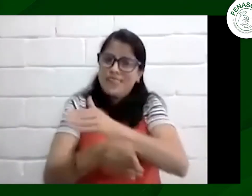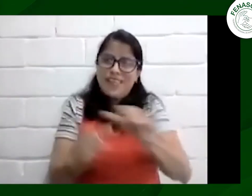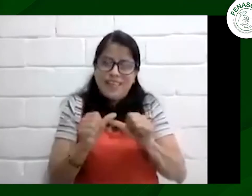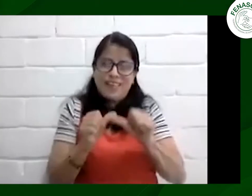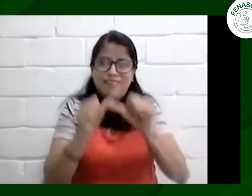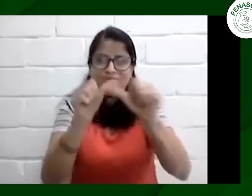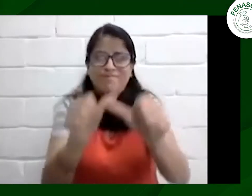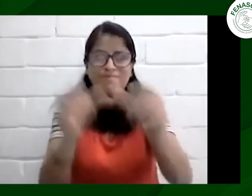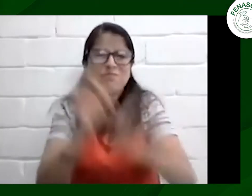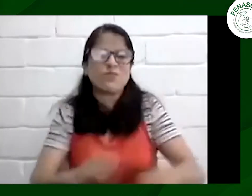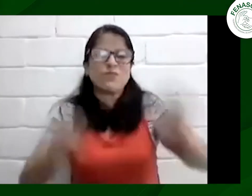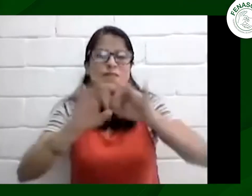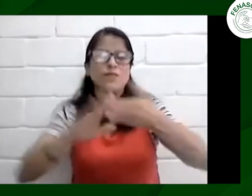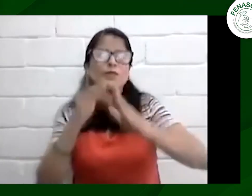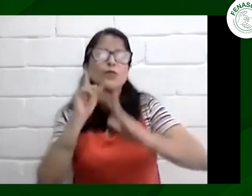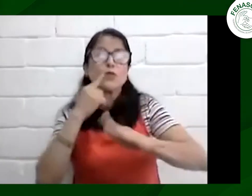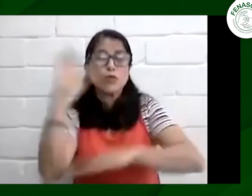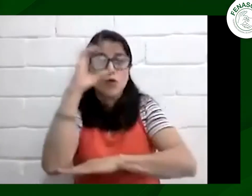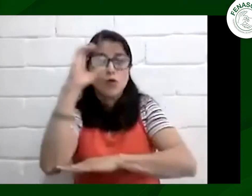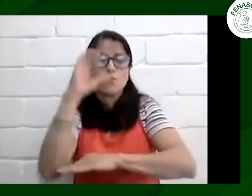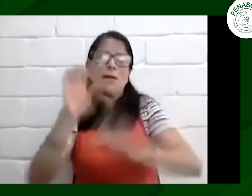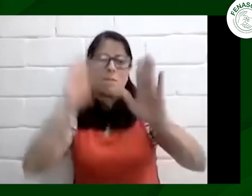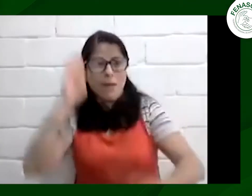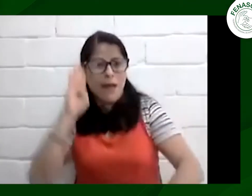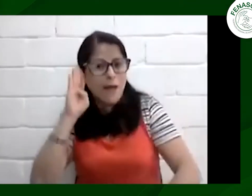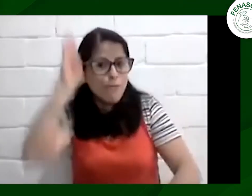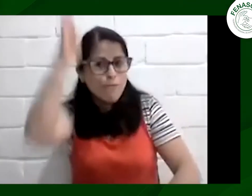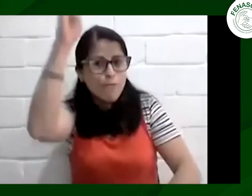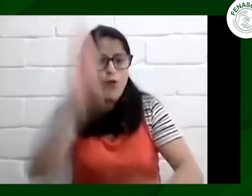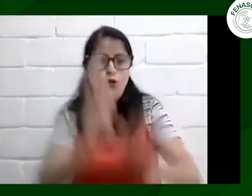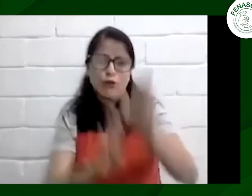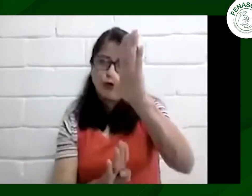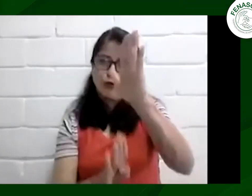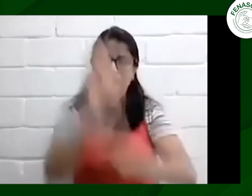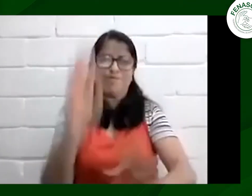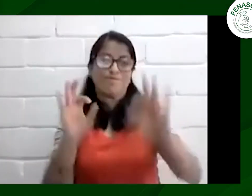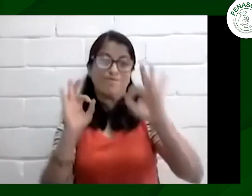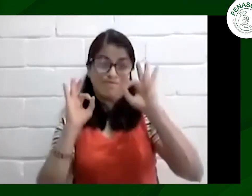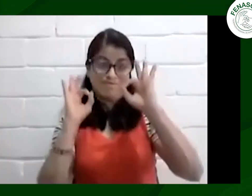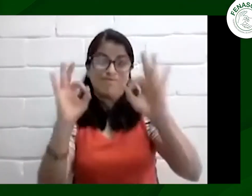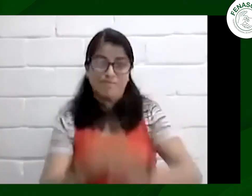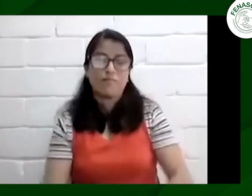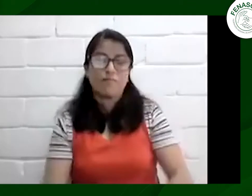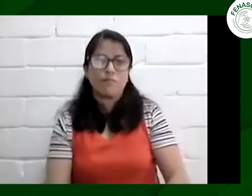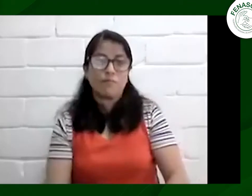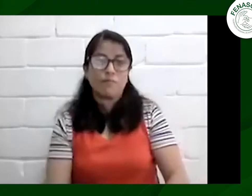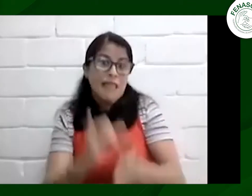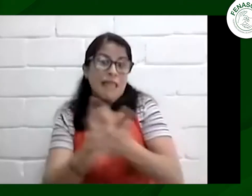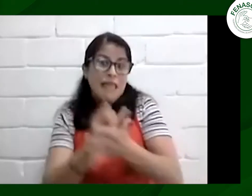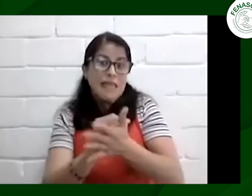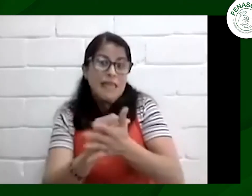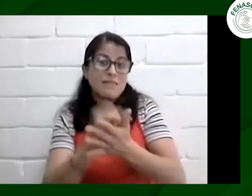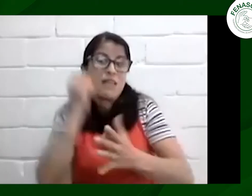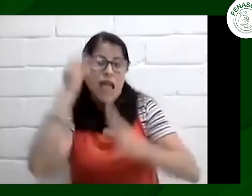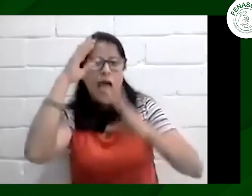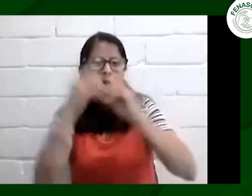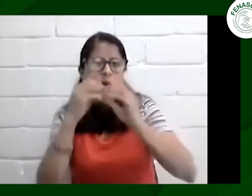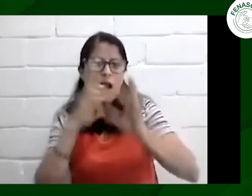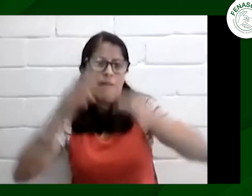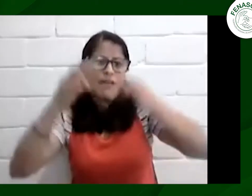salud porque FENASCOL cuenta con la experiencia a través del tiempo y ojalá esto se mantenga para que nosotros como una comunidad